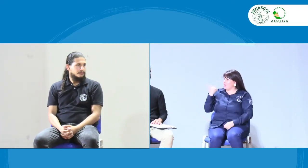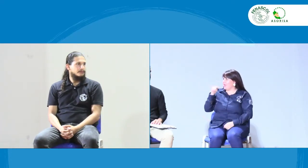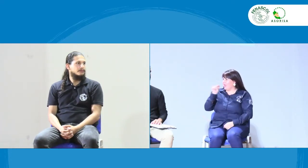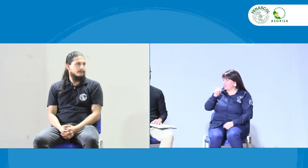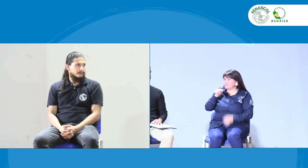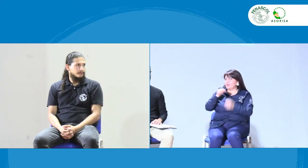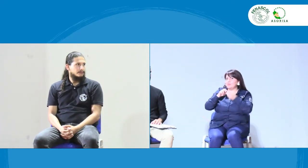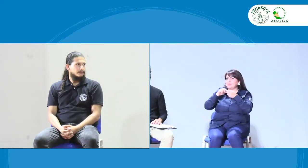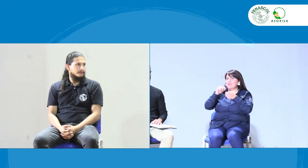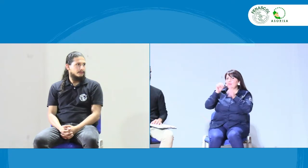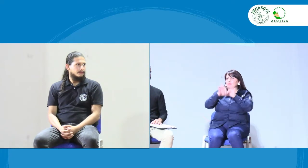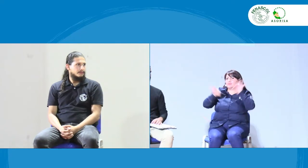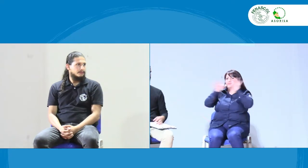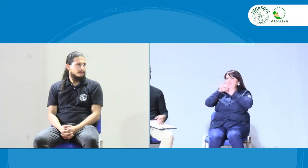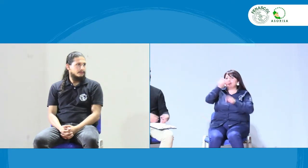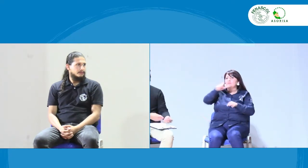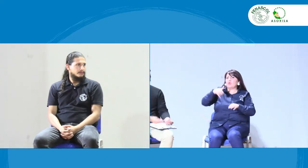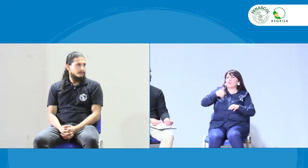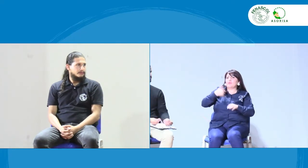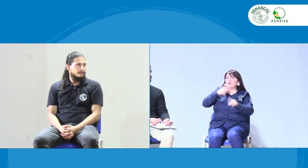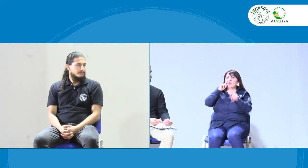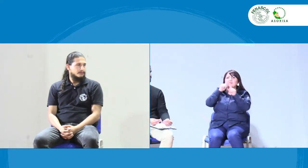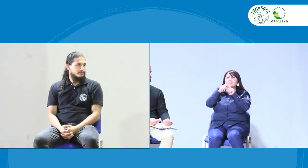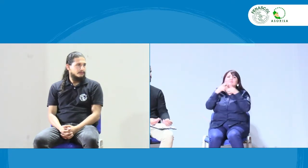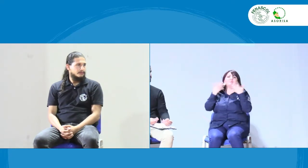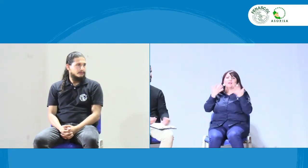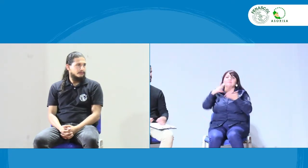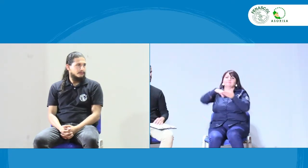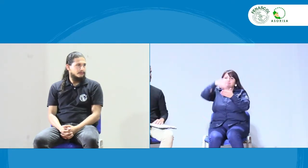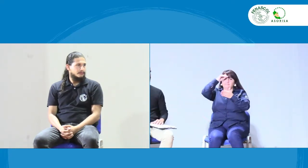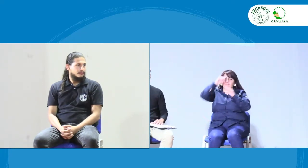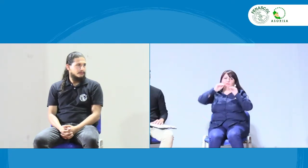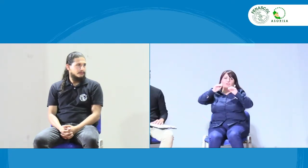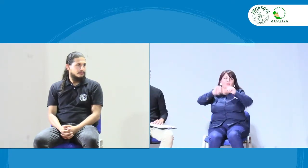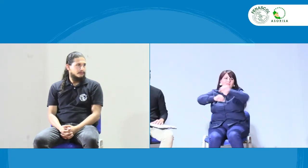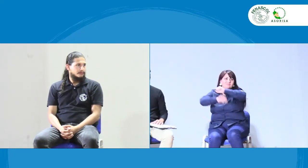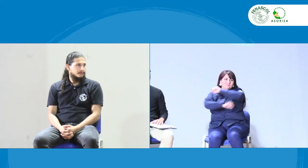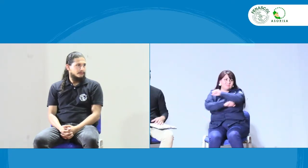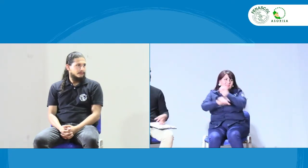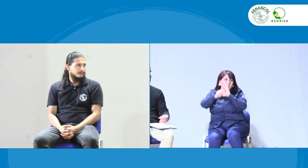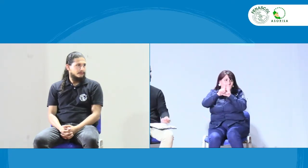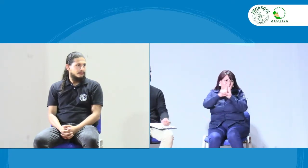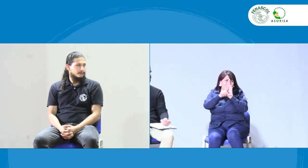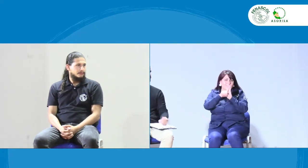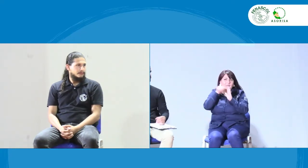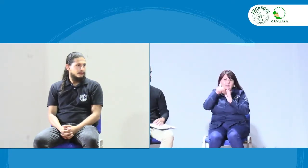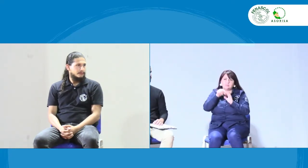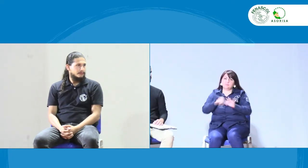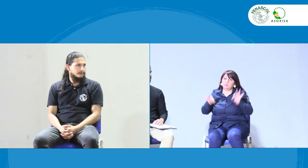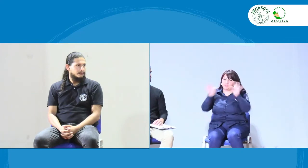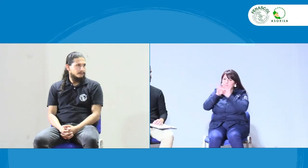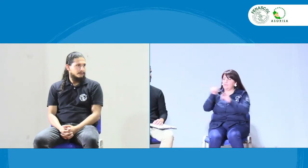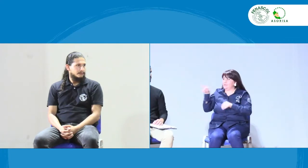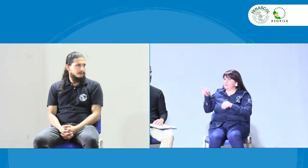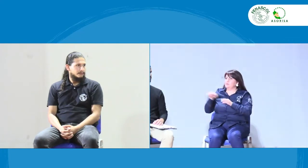futuro e incentivar una Colombia mejor para nosotros. Es importante que el objetivo de nosotros los jóvenes sea